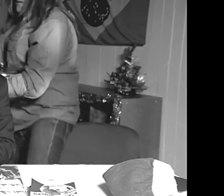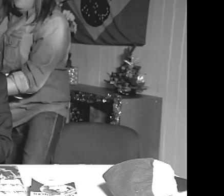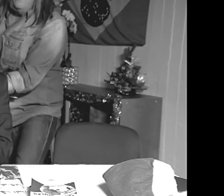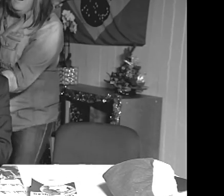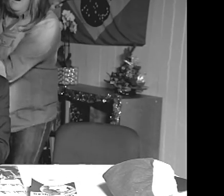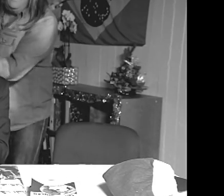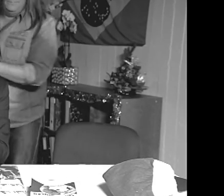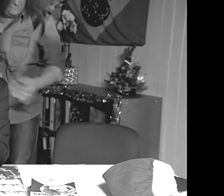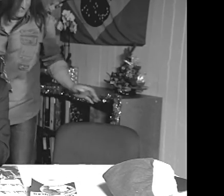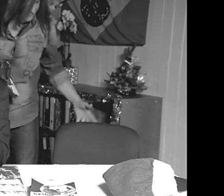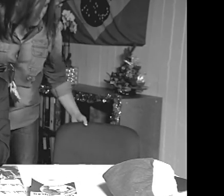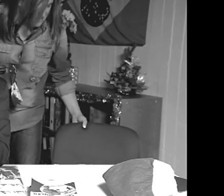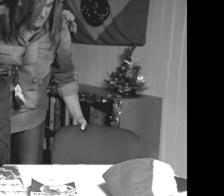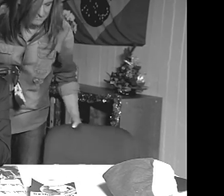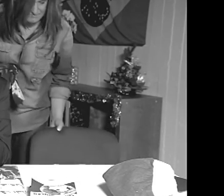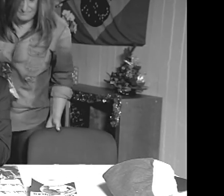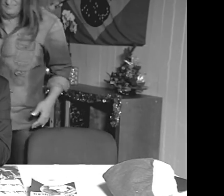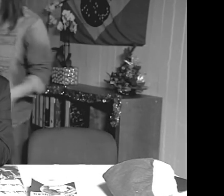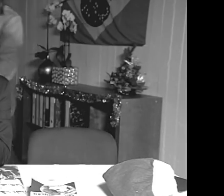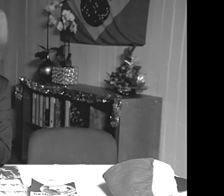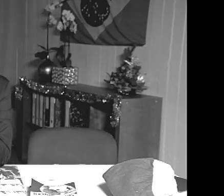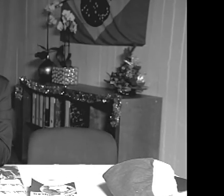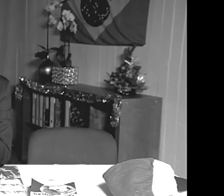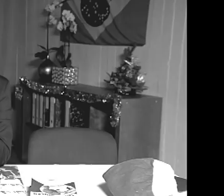Gostou, né? Gostou,